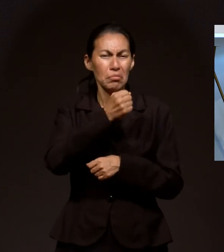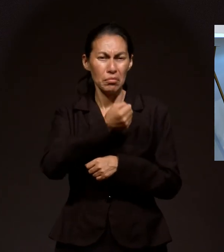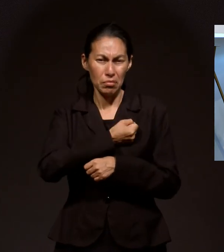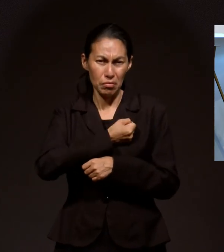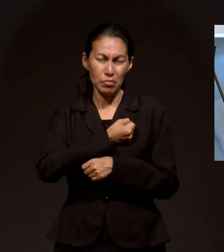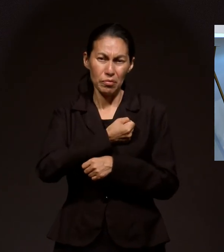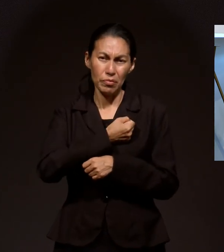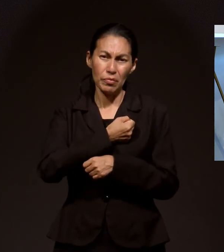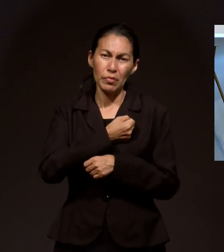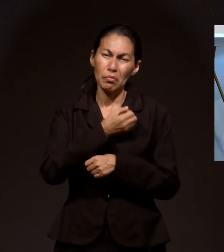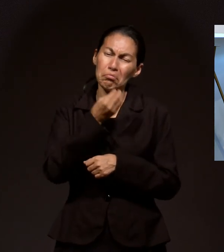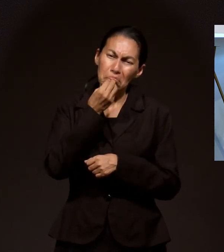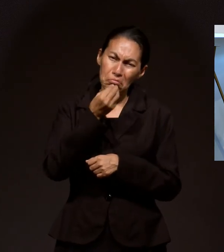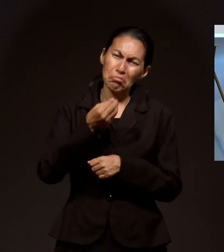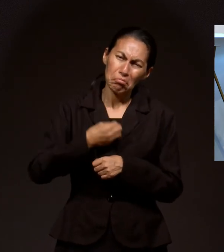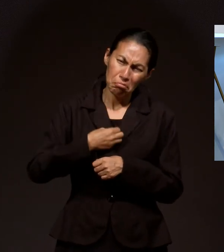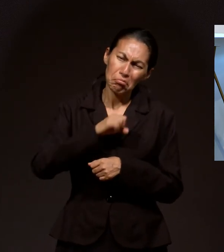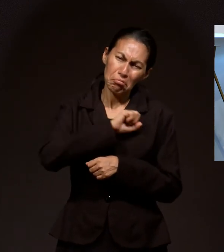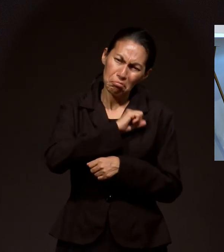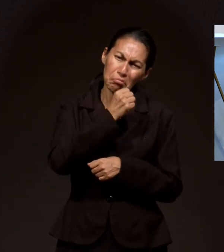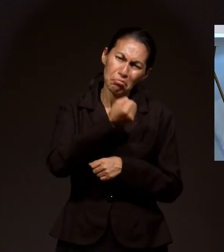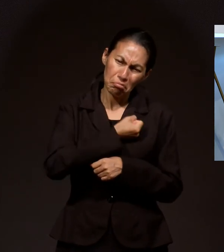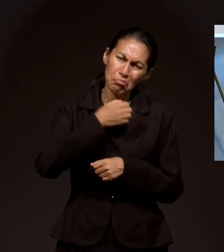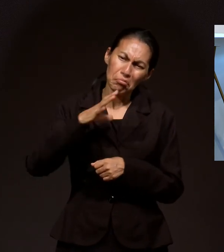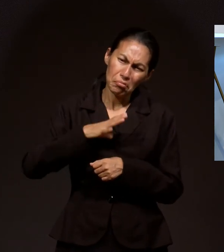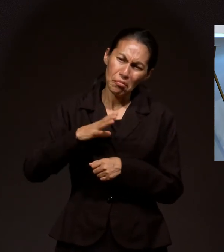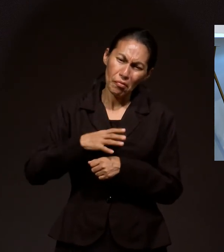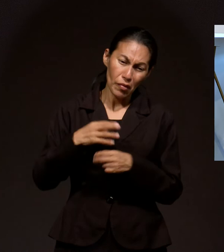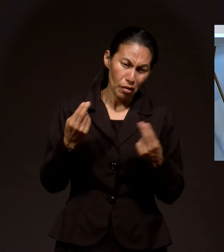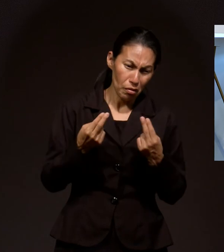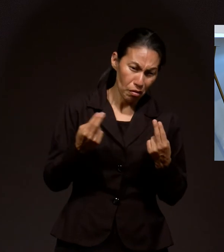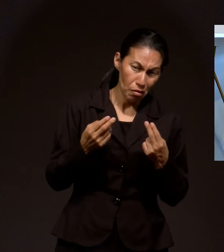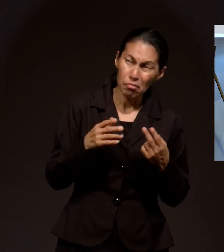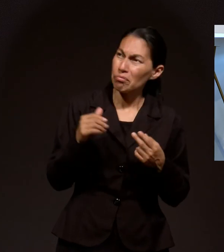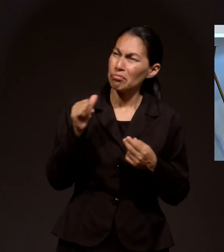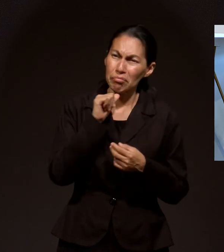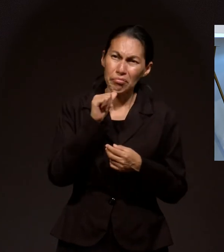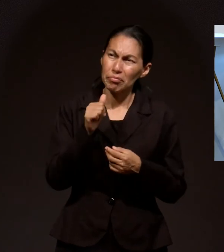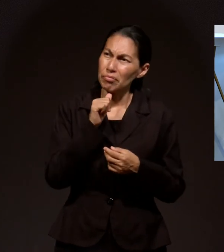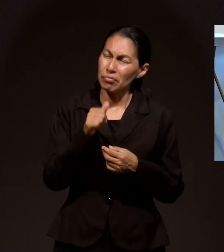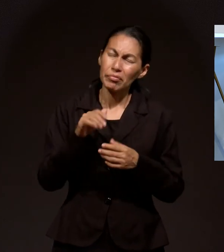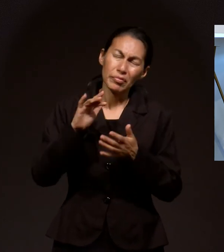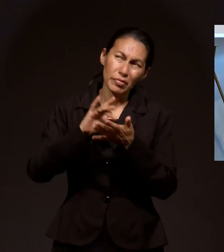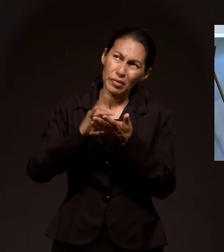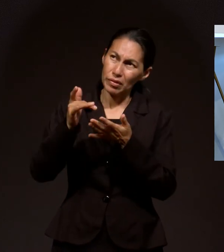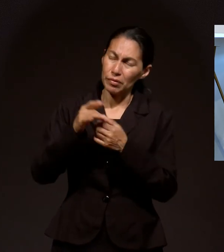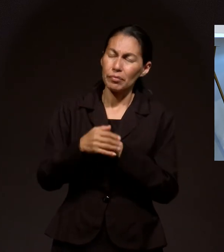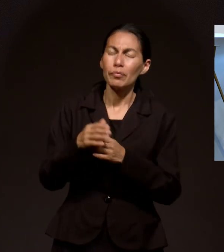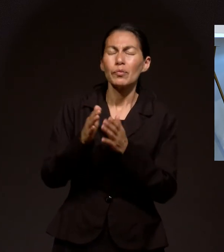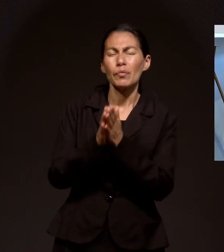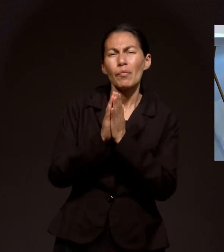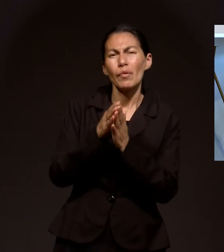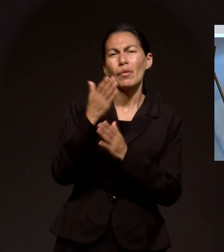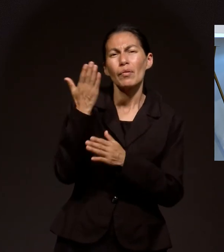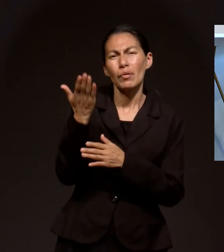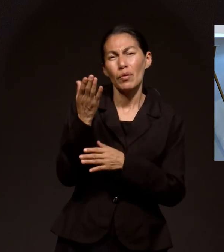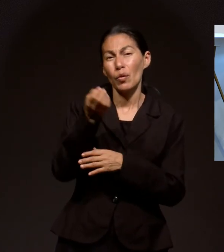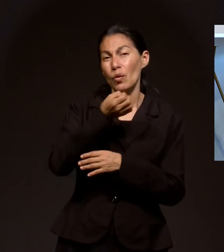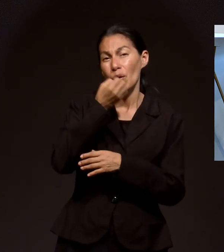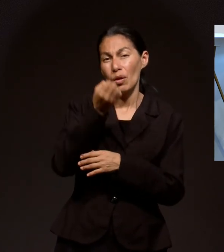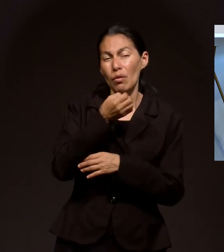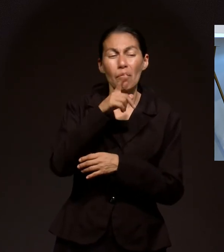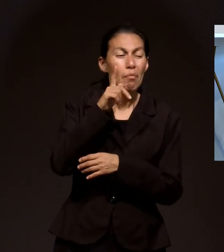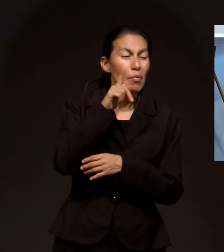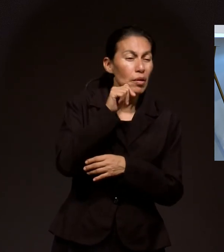mantenido Con salud Y no nos ha faltado nada Pido oración Ya que mañana Haré un